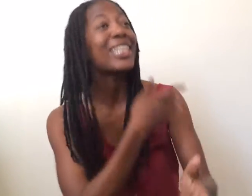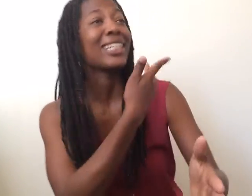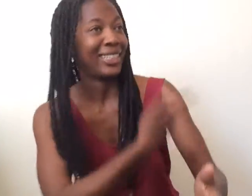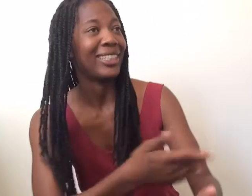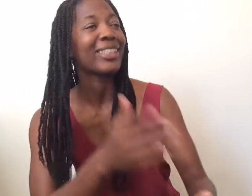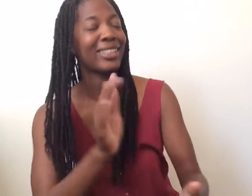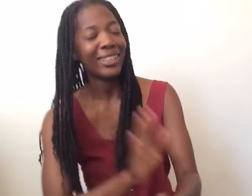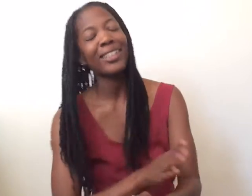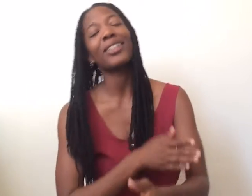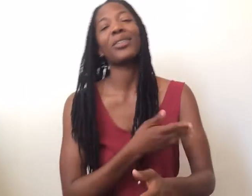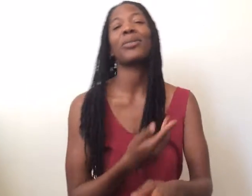cantando